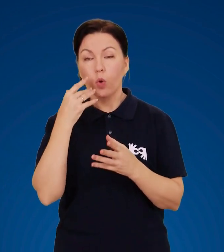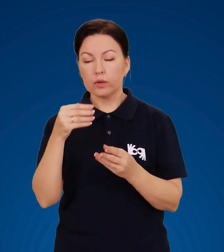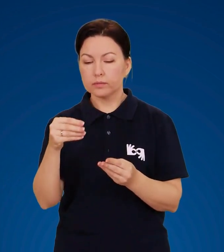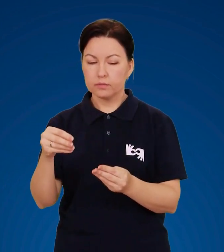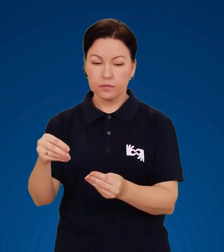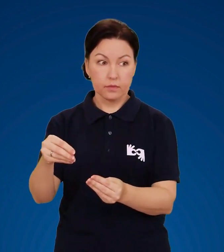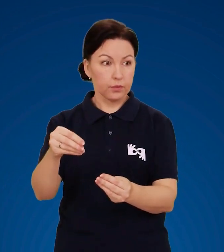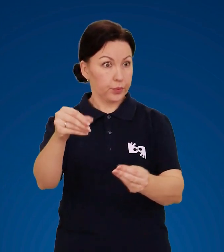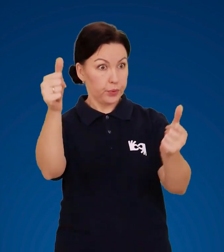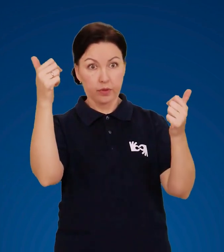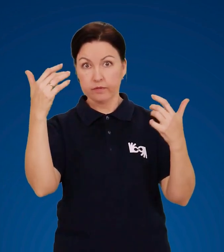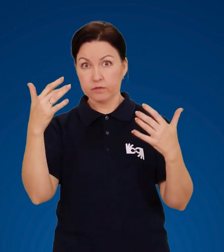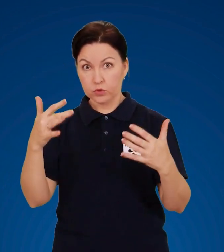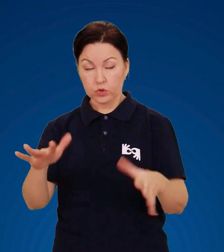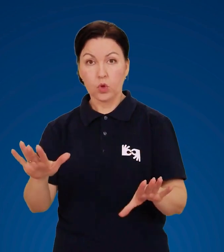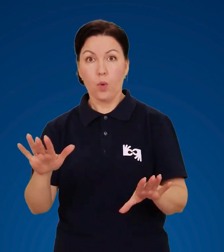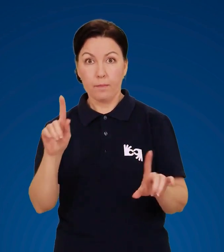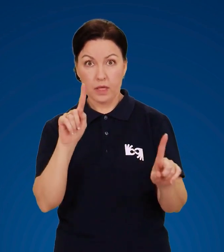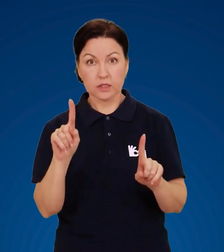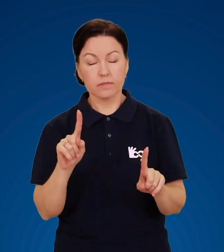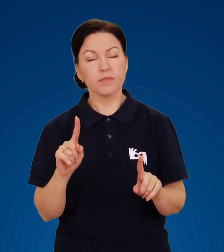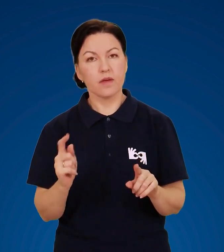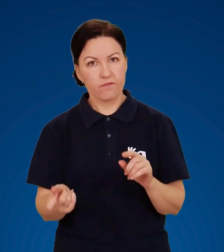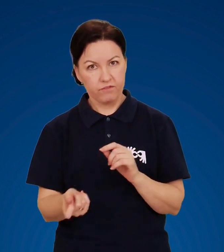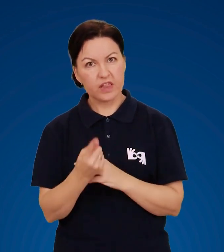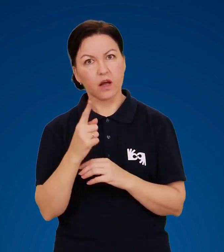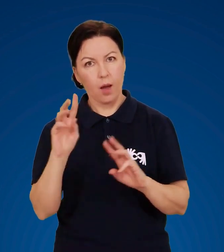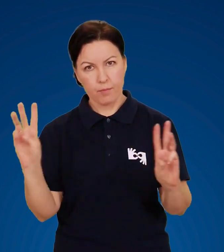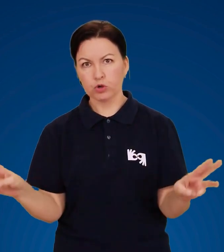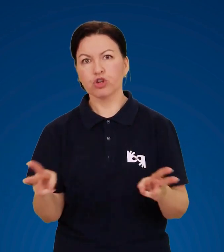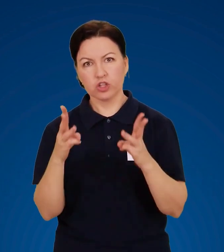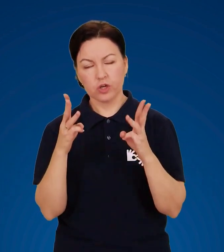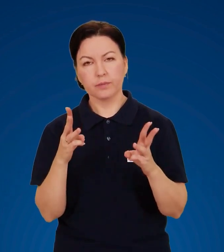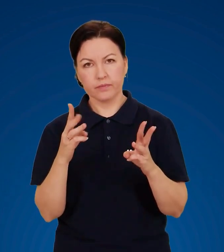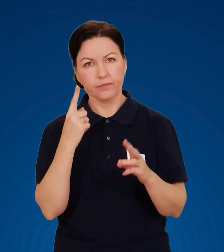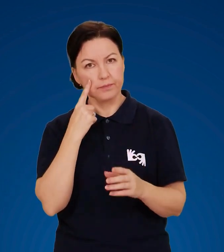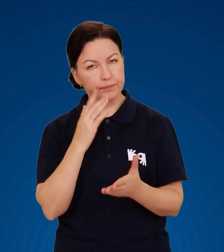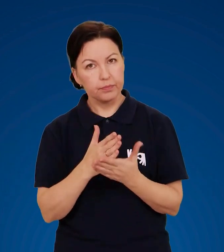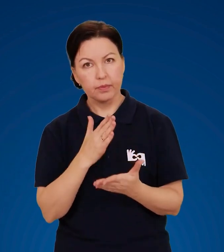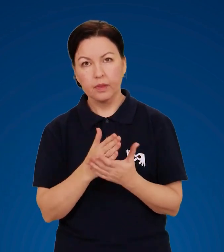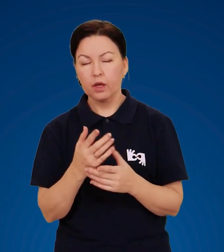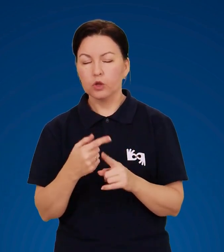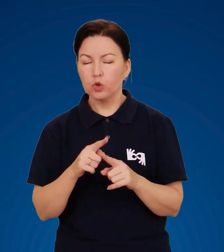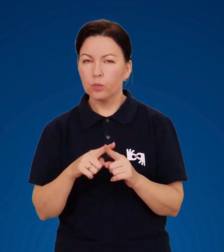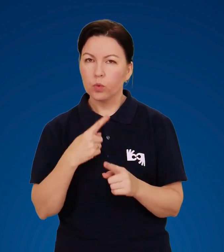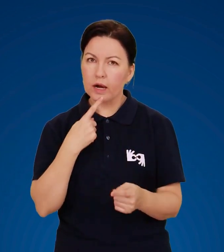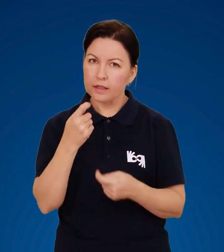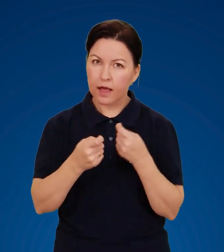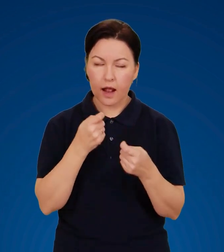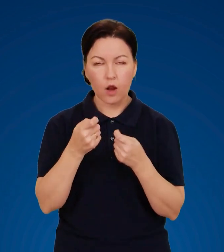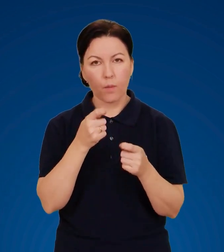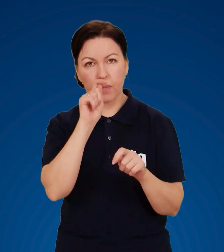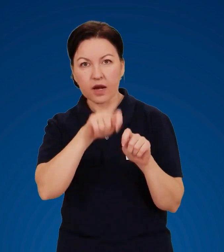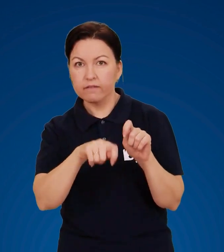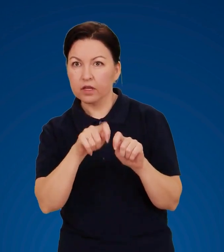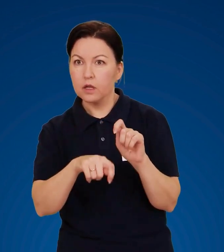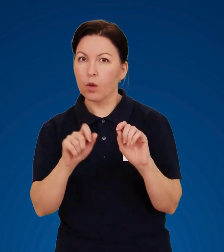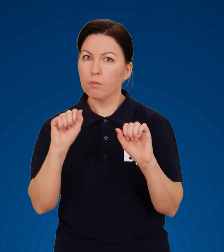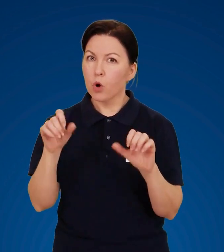Після зникнення блискавки в приміщенні, як правило, виникає пожежа. Тому ретельно перевірте,